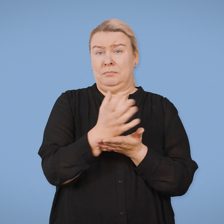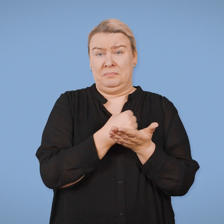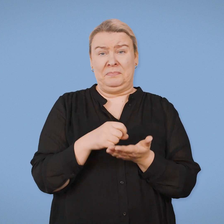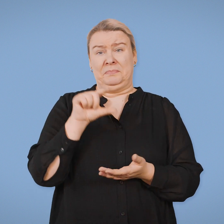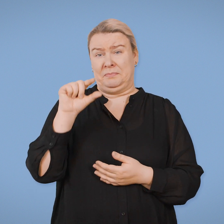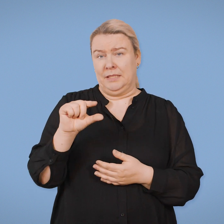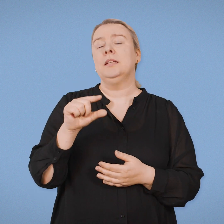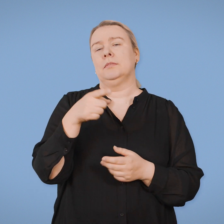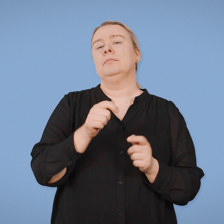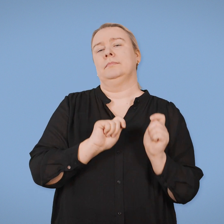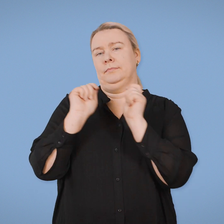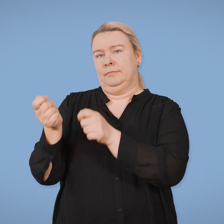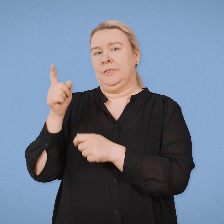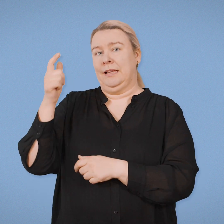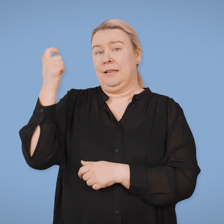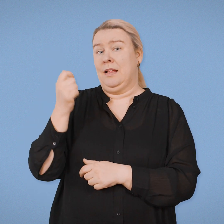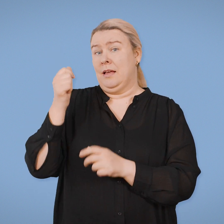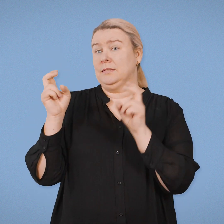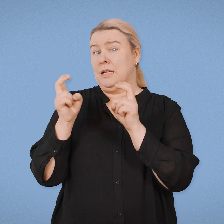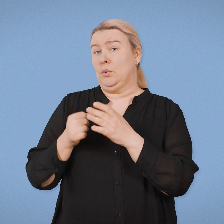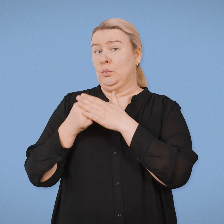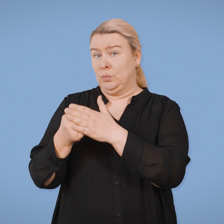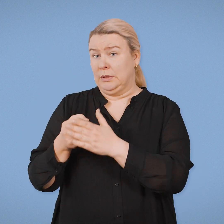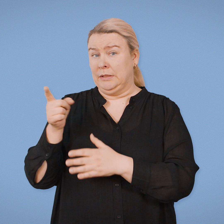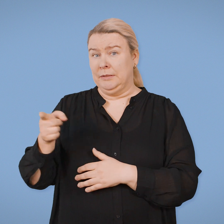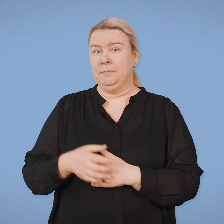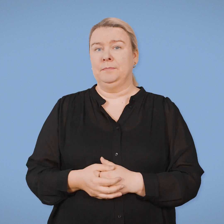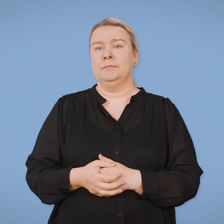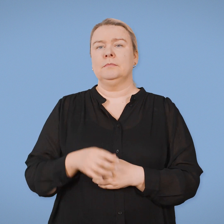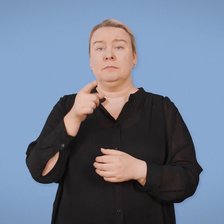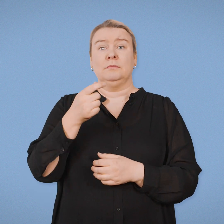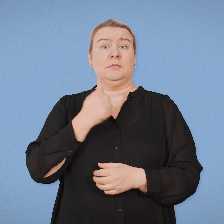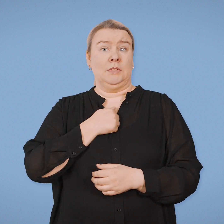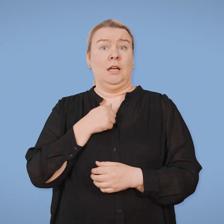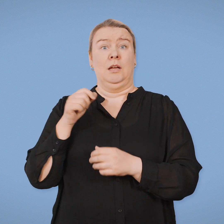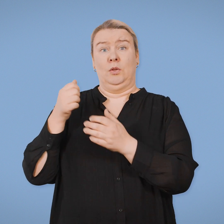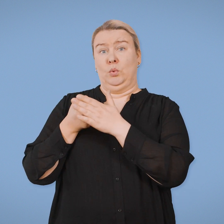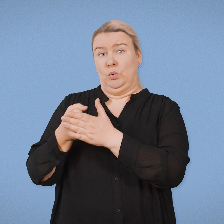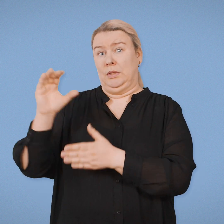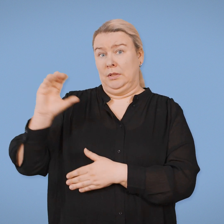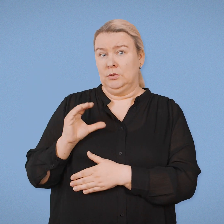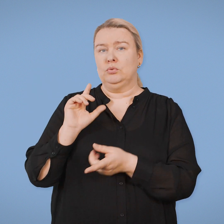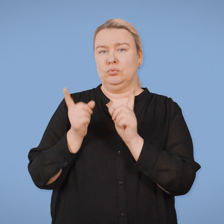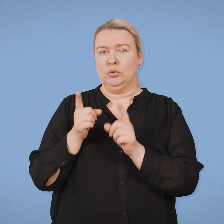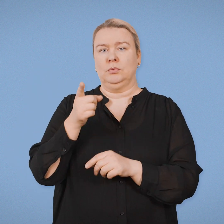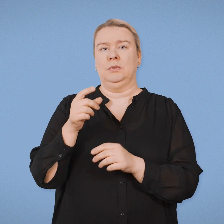Jos tulosi ovat pienemmät, hae Kelasta sähkötukea. Voit saada sitä, jos maksat